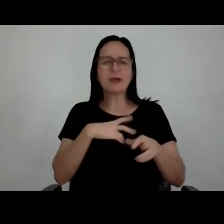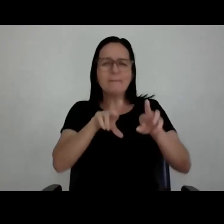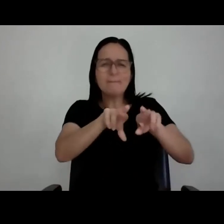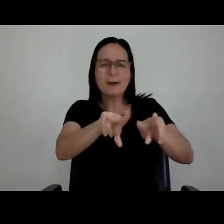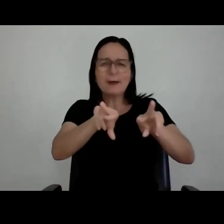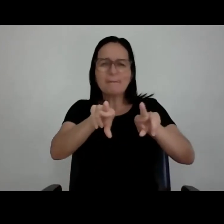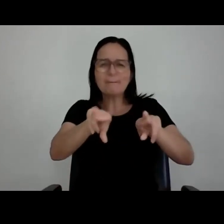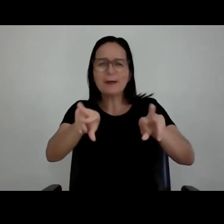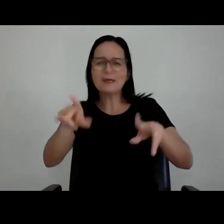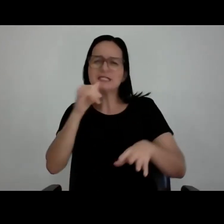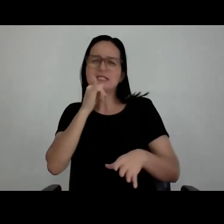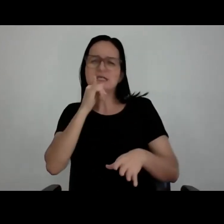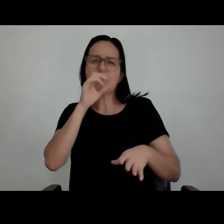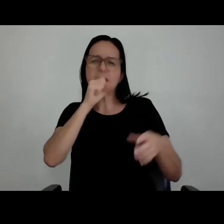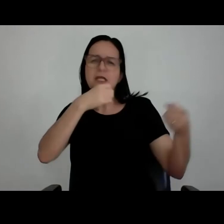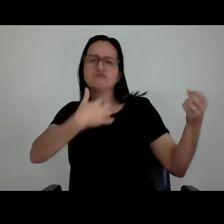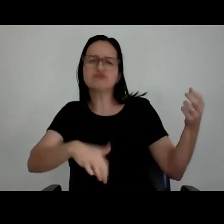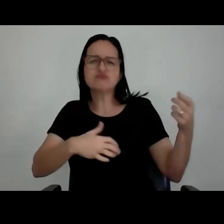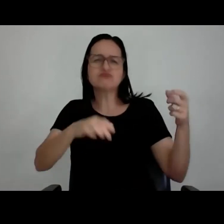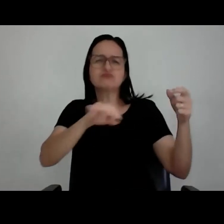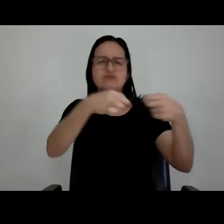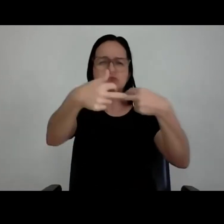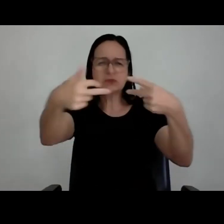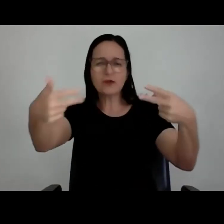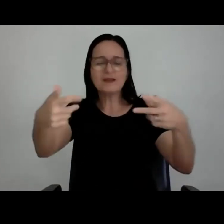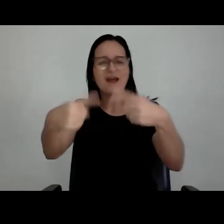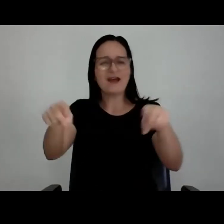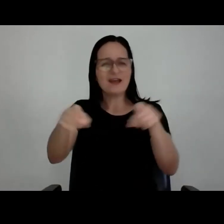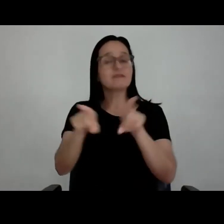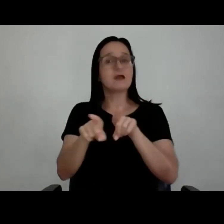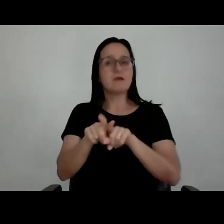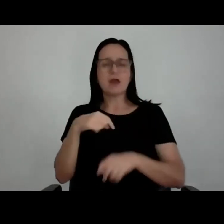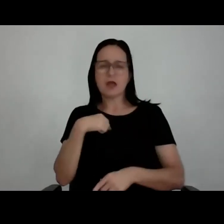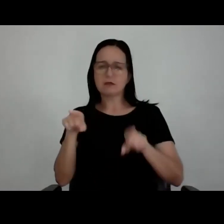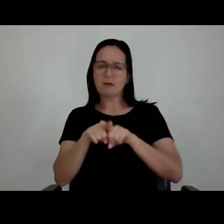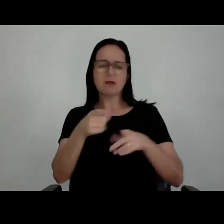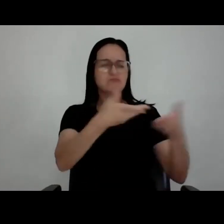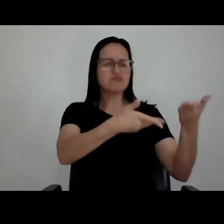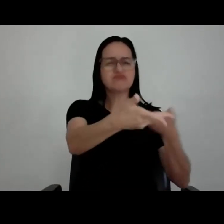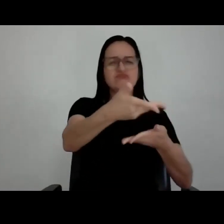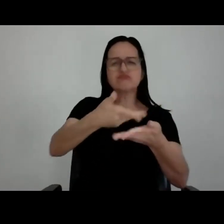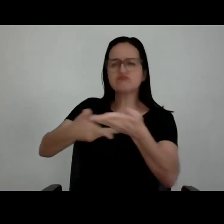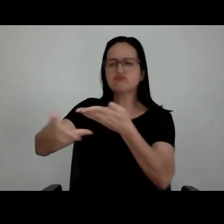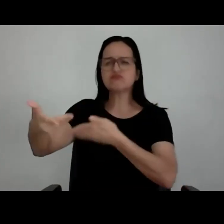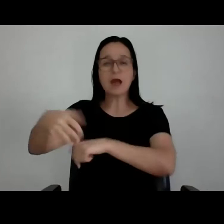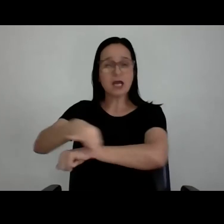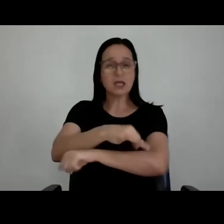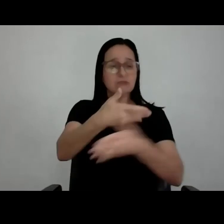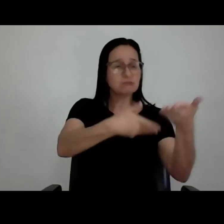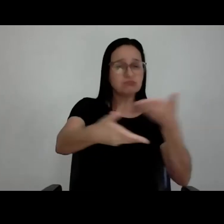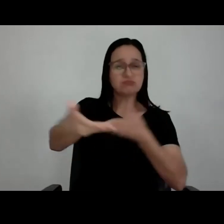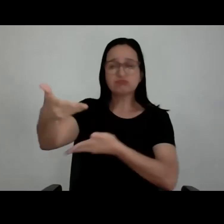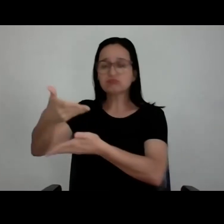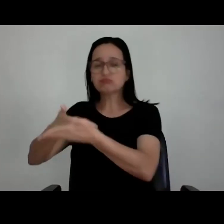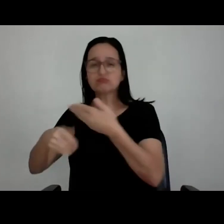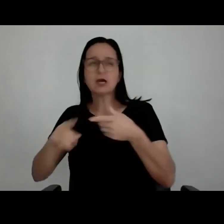80 músicos, artistas, e você tem que olhar, conversar com todos eles, falar com todos eles. Você tem que lidar com o cara